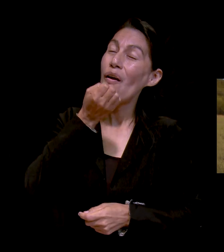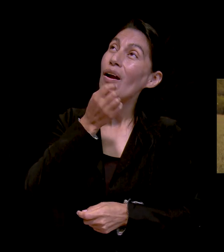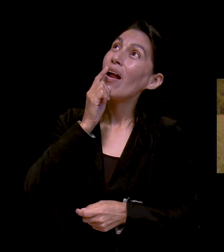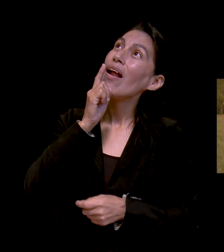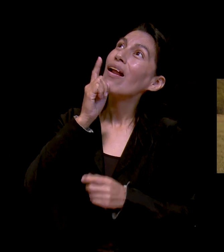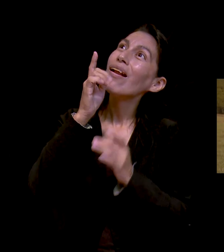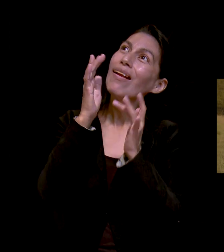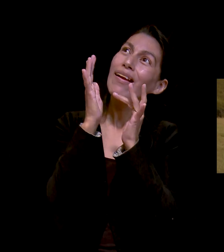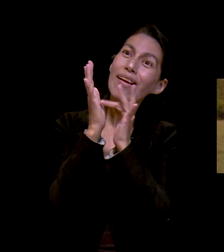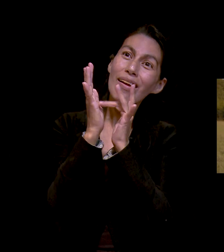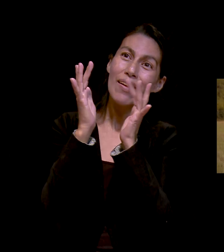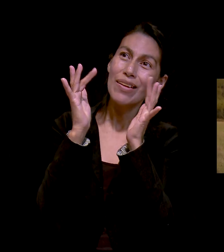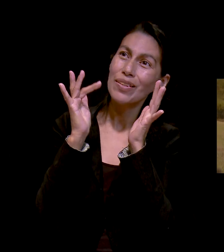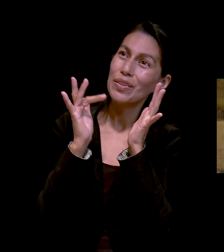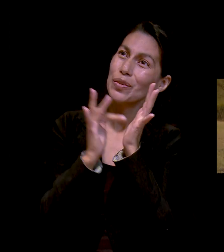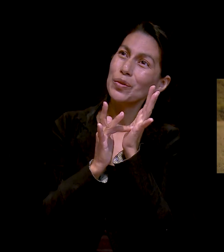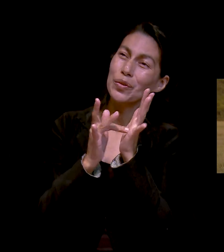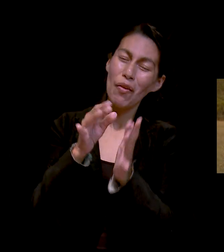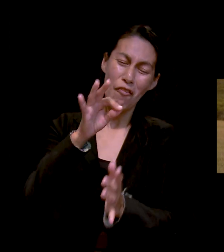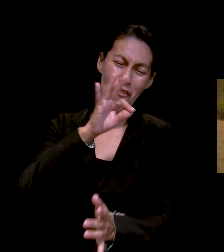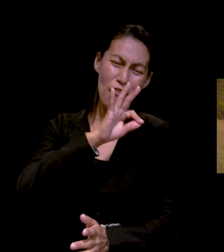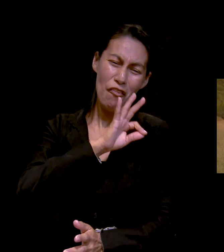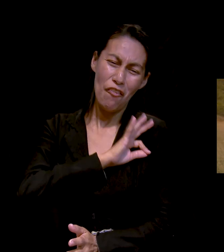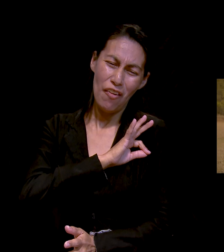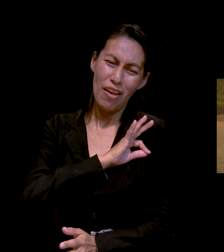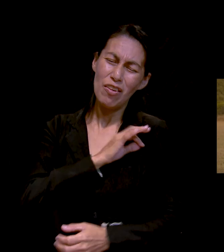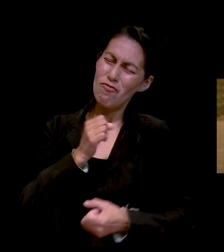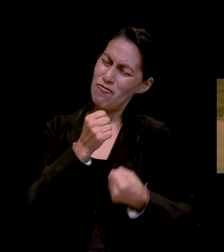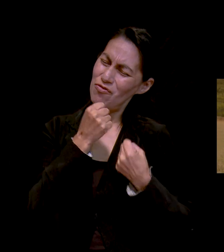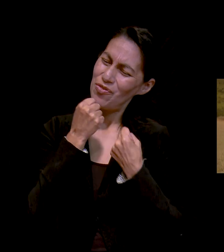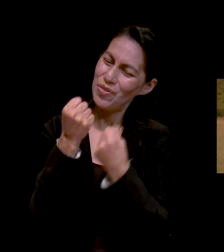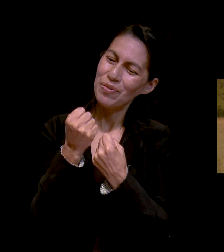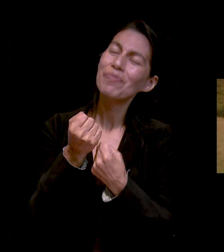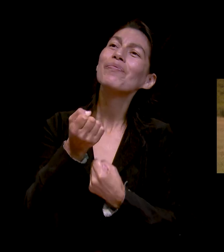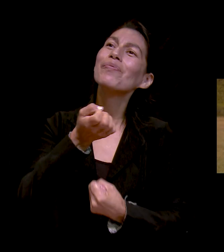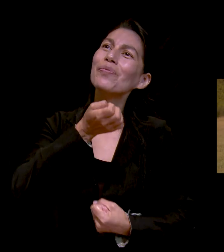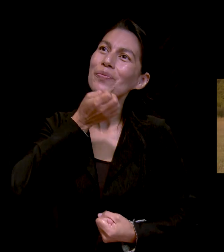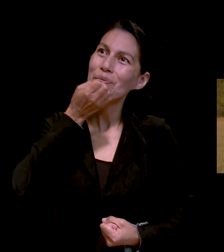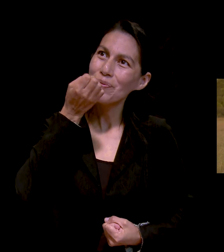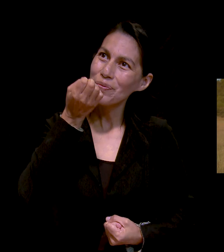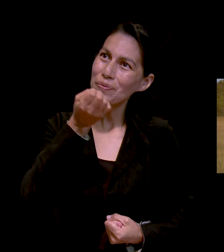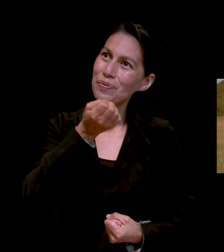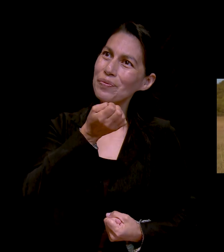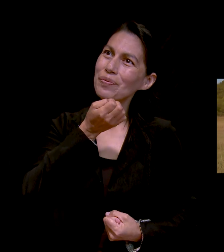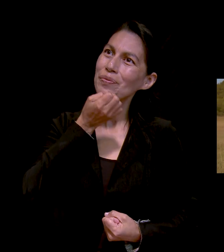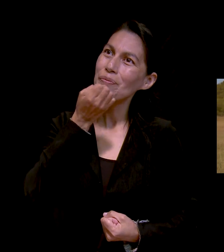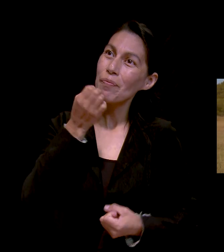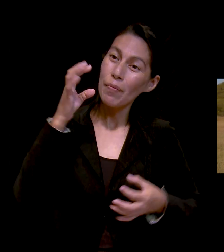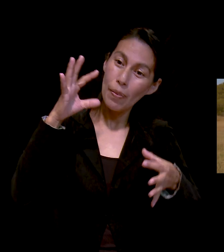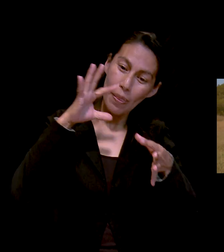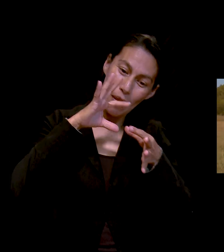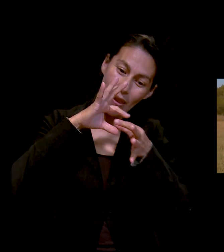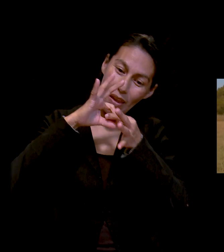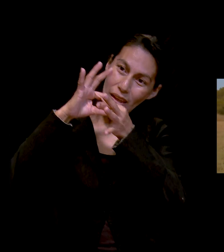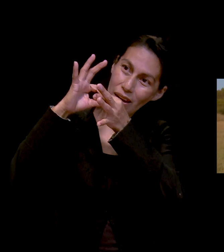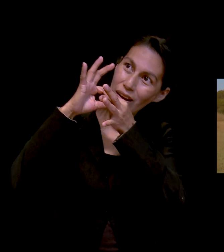y permanece en Él.